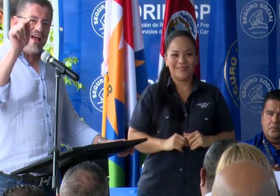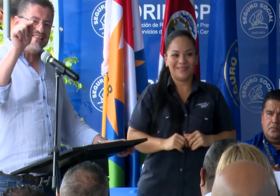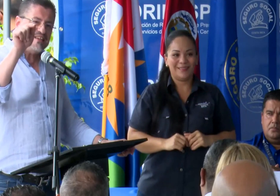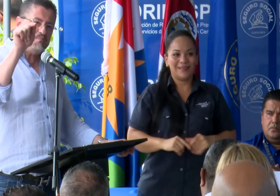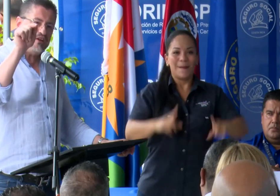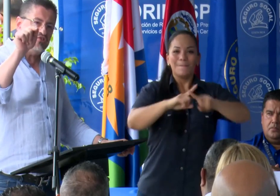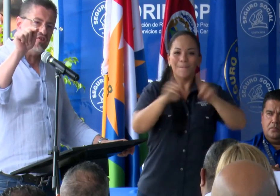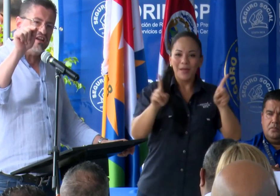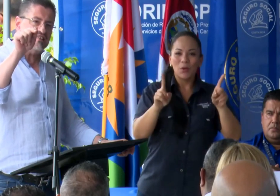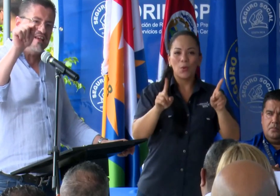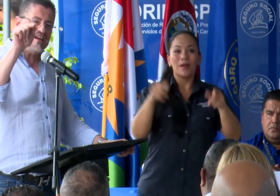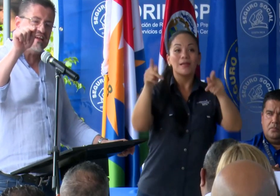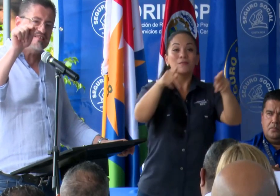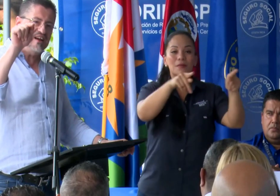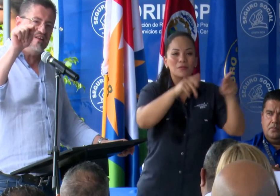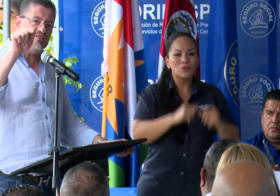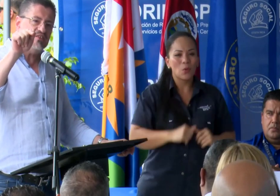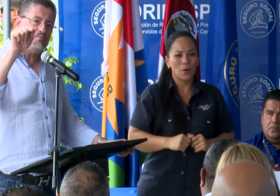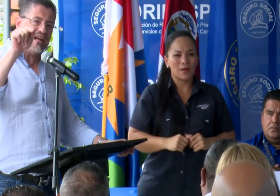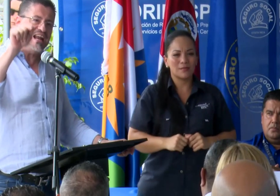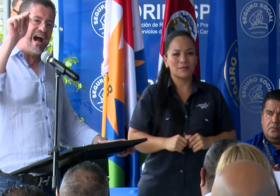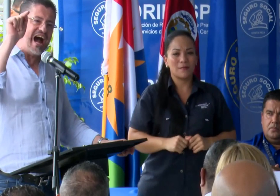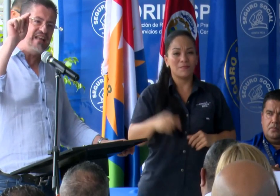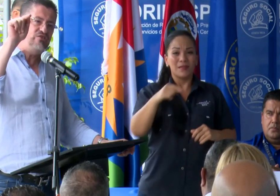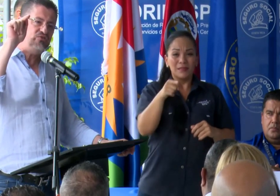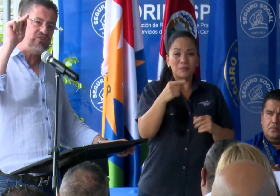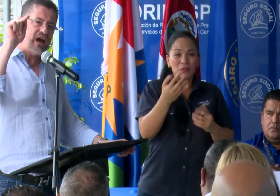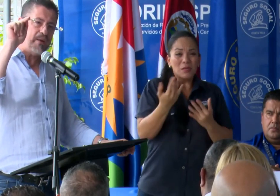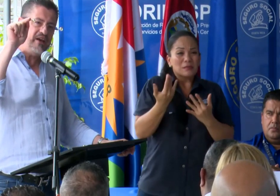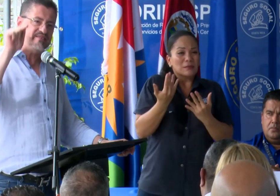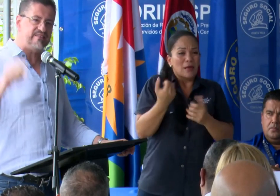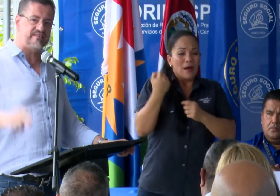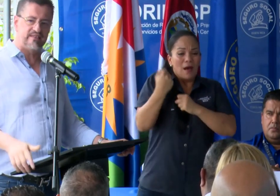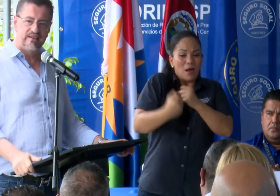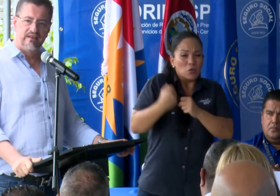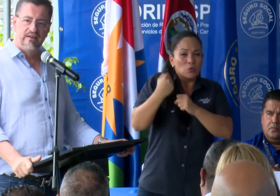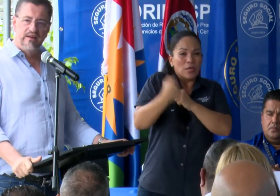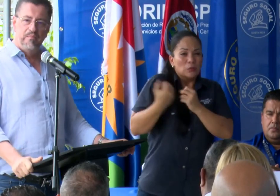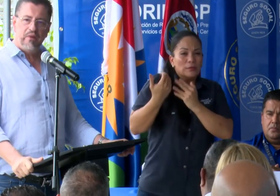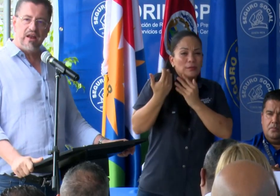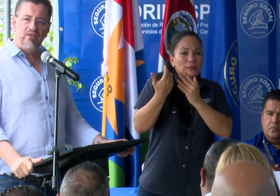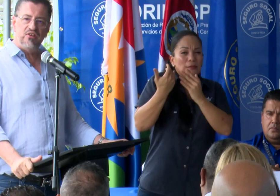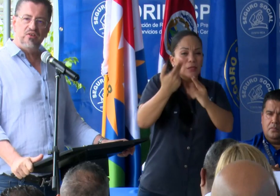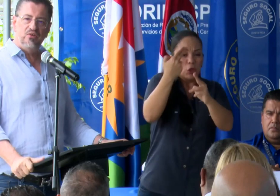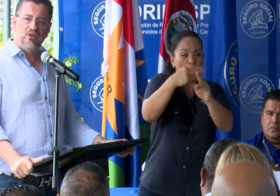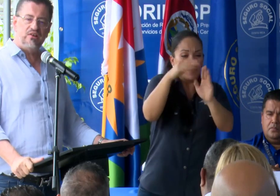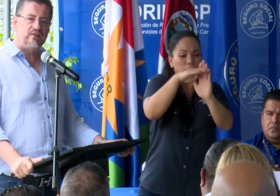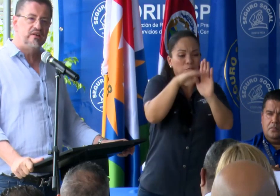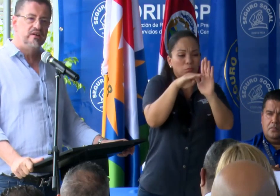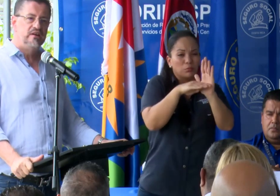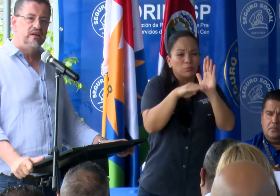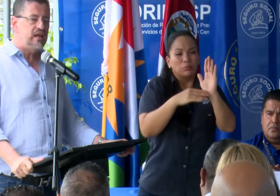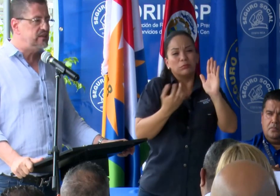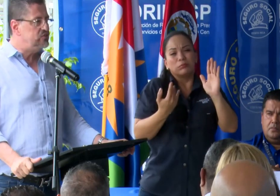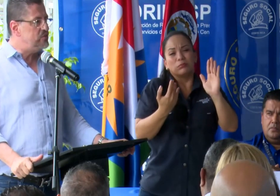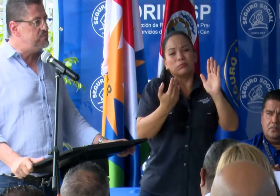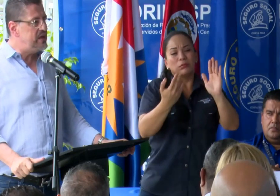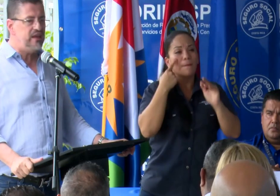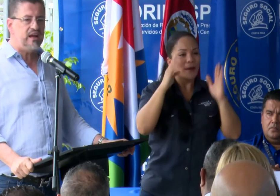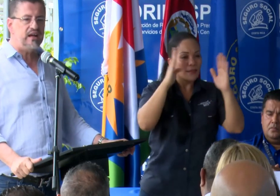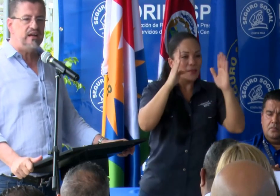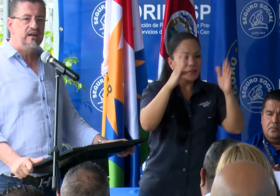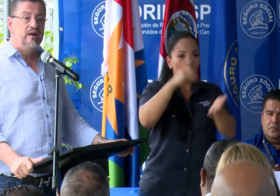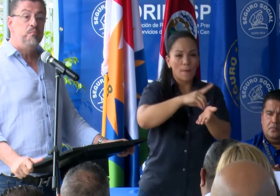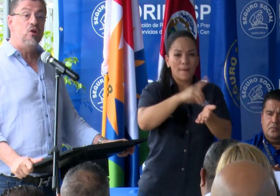Pero a esas personas haya que hacerlos esperar años a veces para recibir la atención